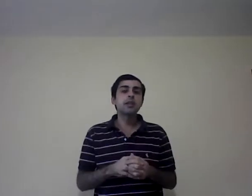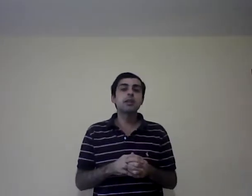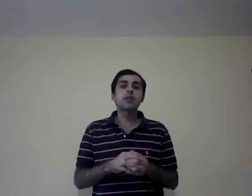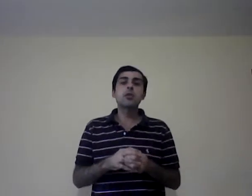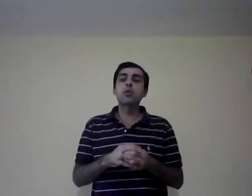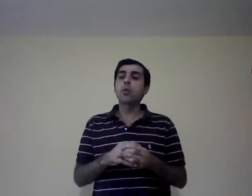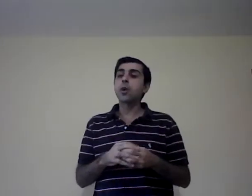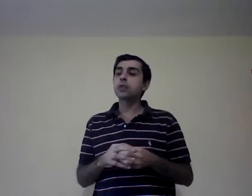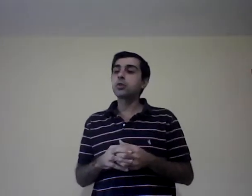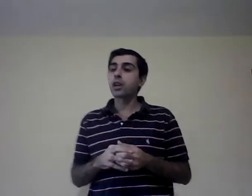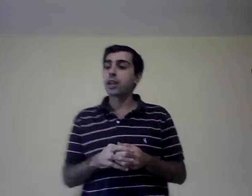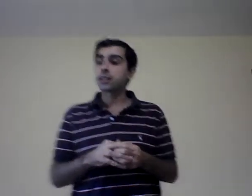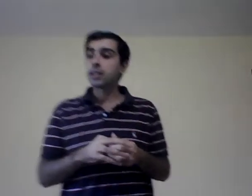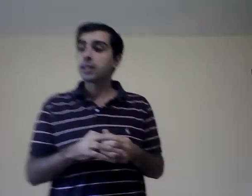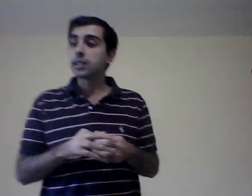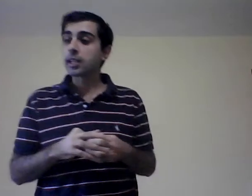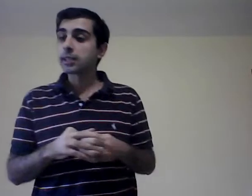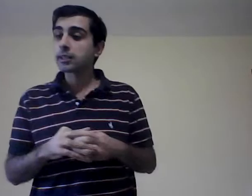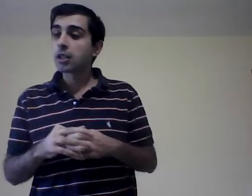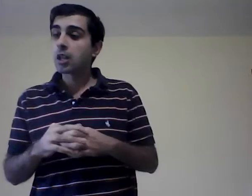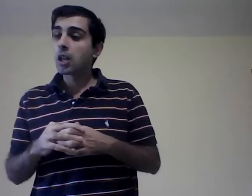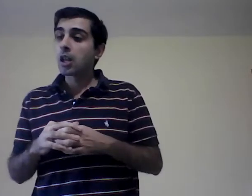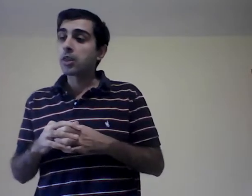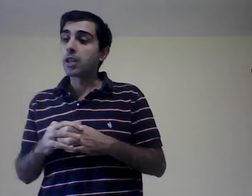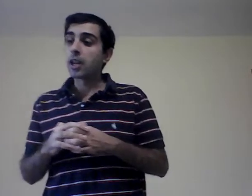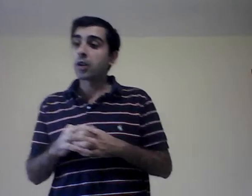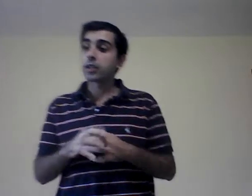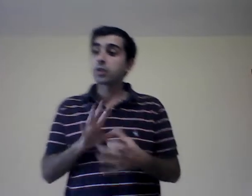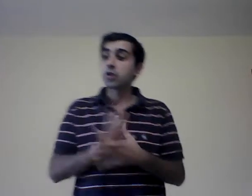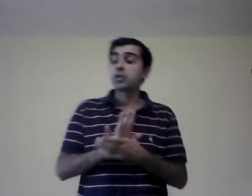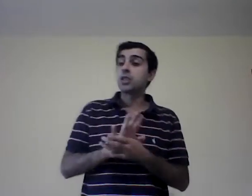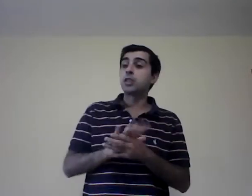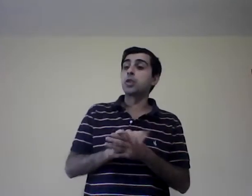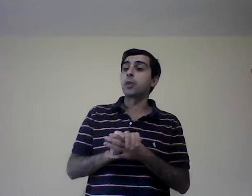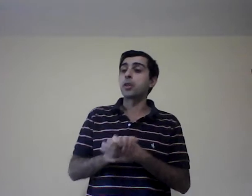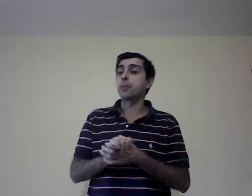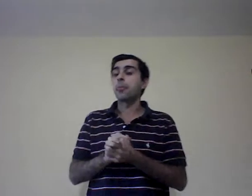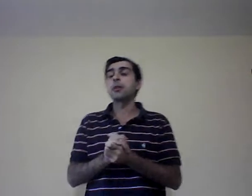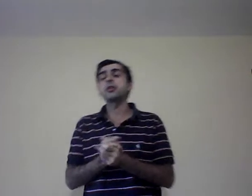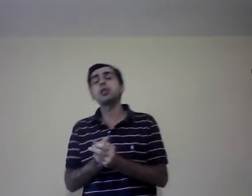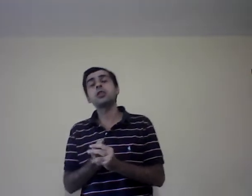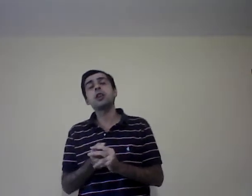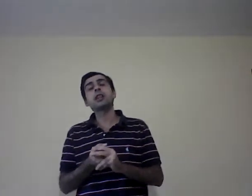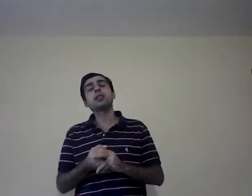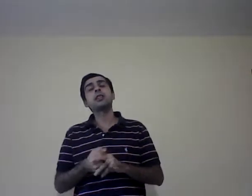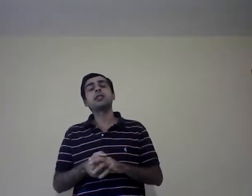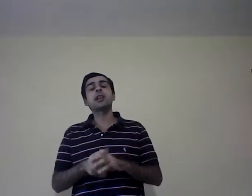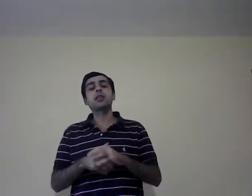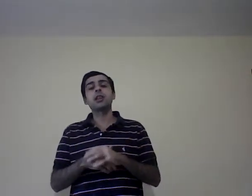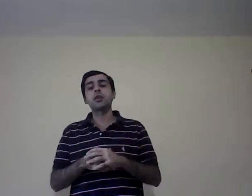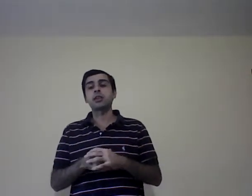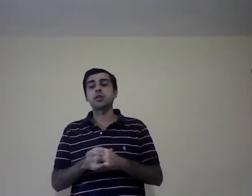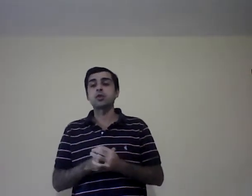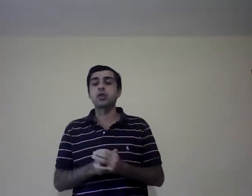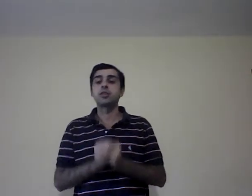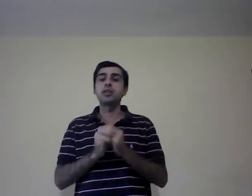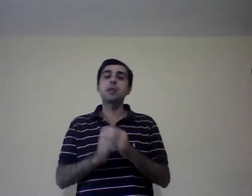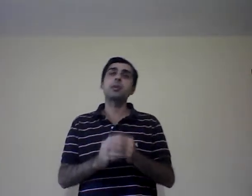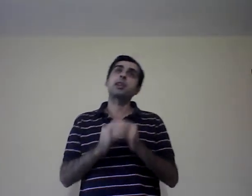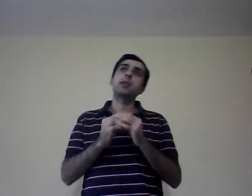cuatro características de las organizaciones, cinco, perdón. cinco características de las organizaciones, siempre que les